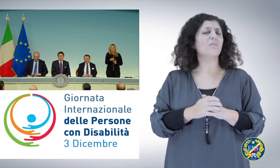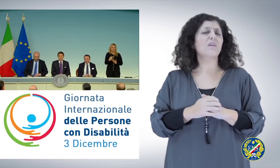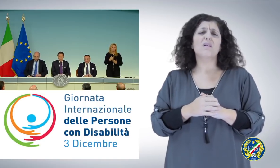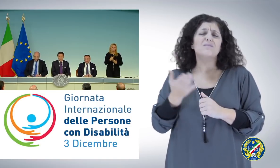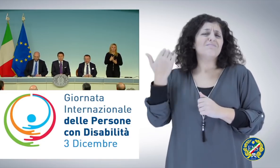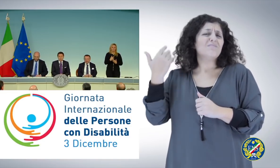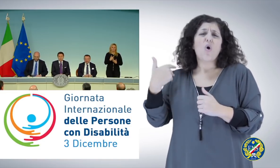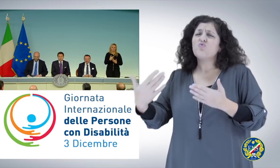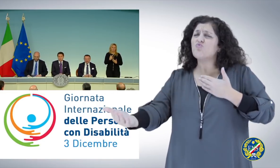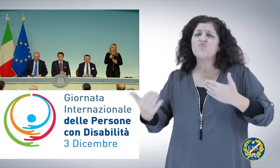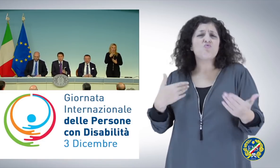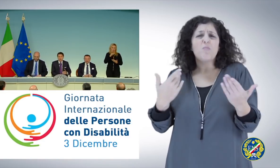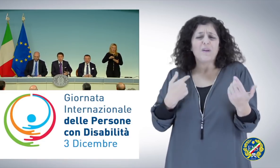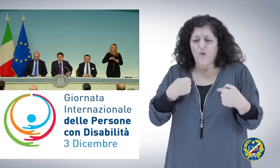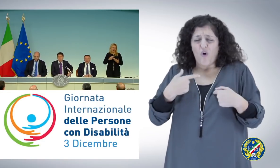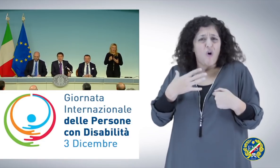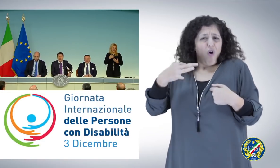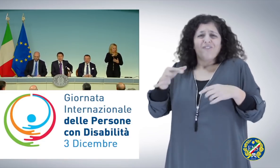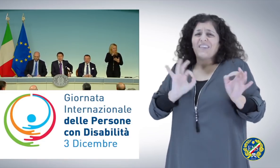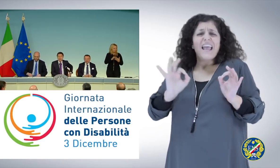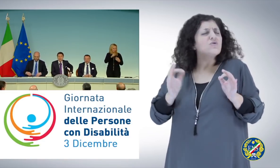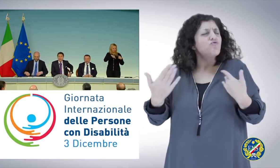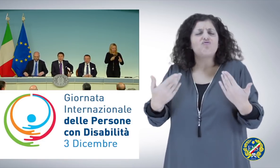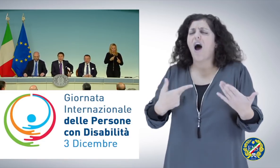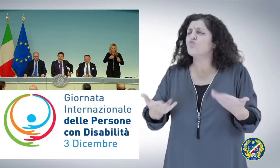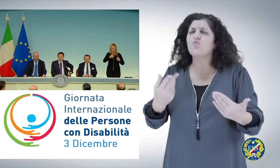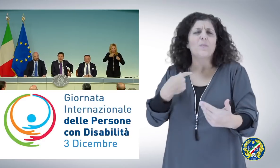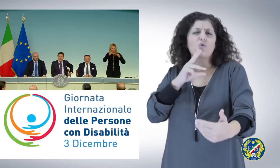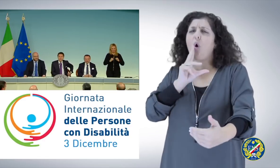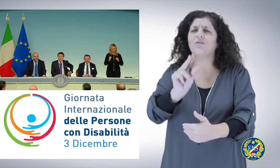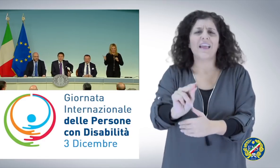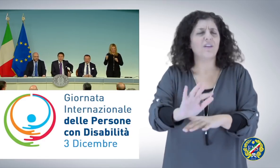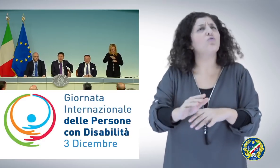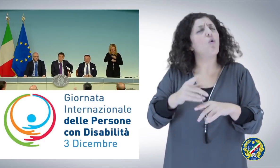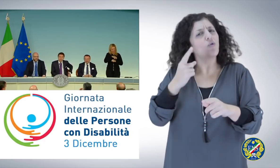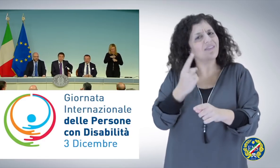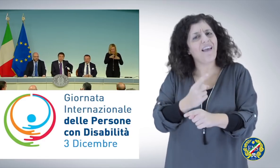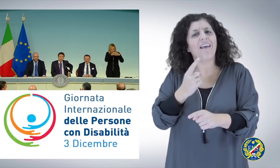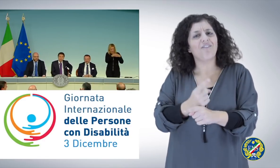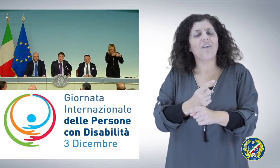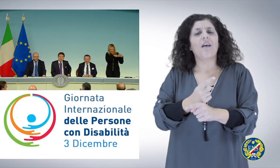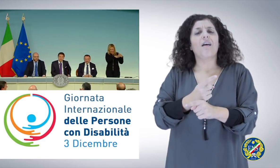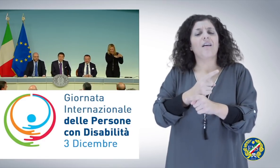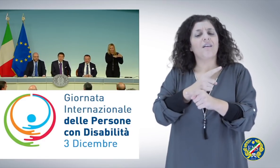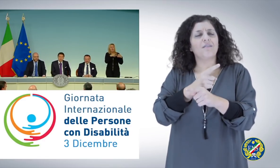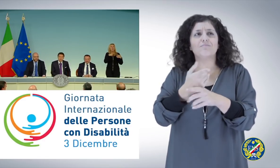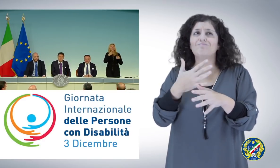dichiarato dopo pochi giorni, che avremmo istituito e